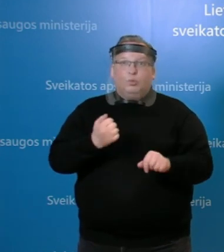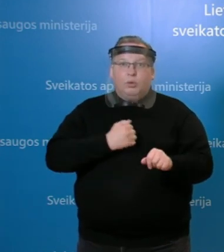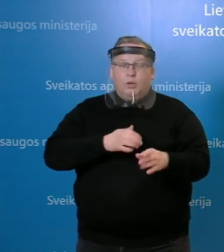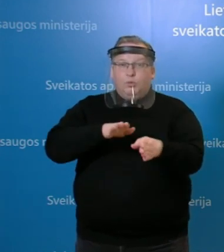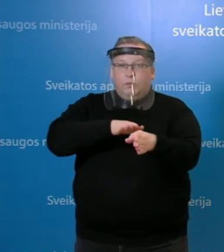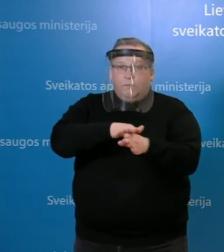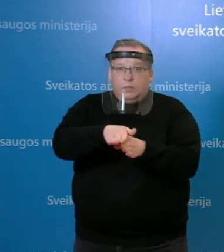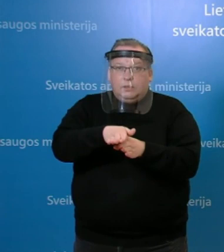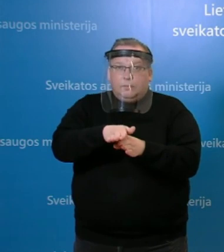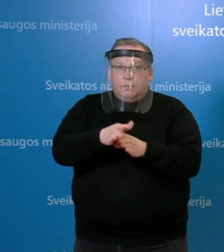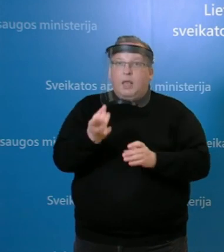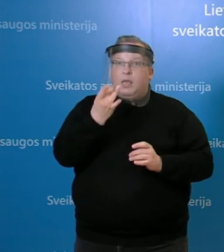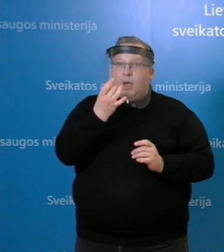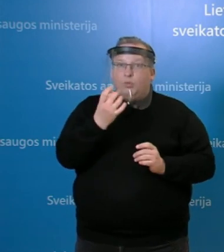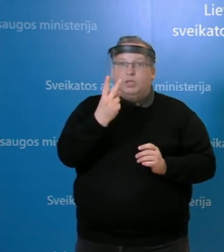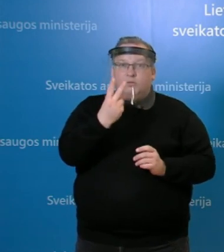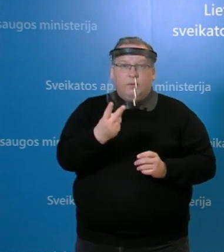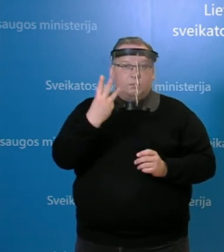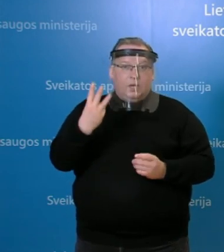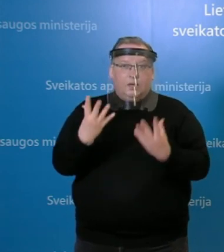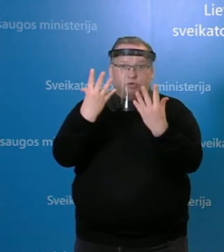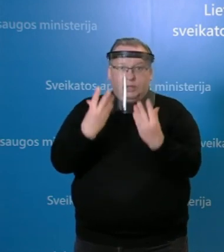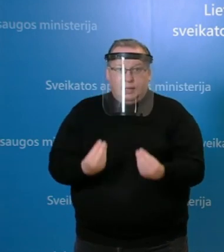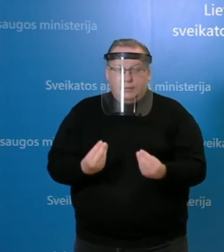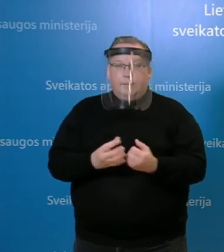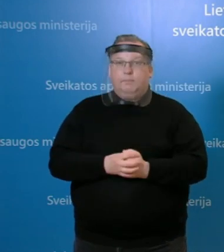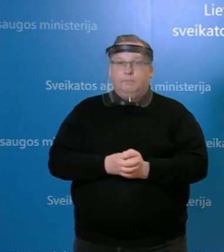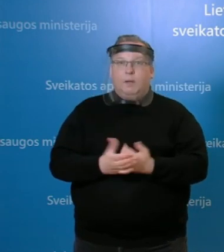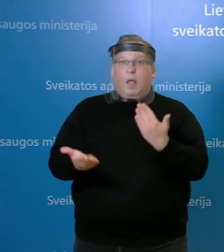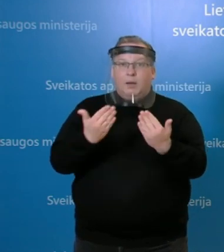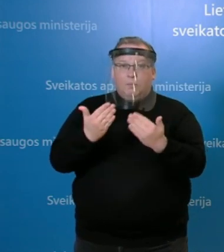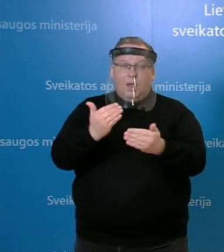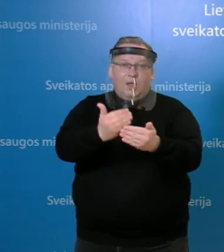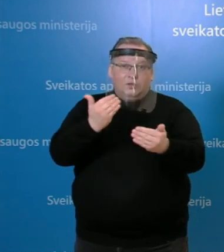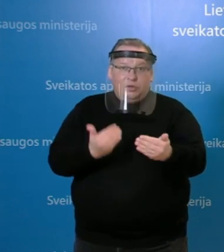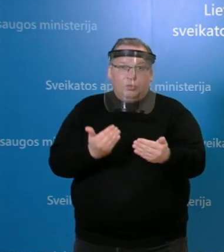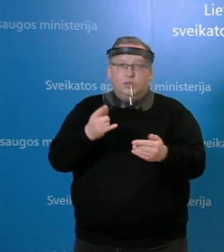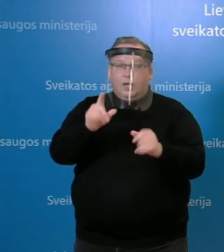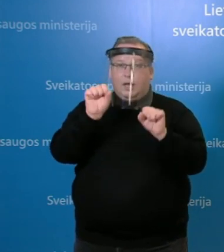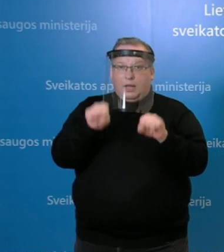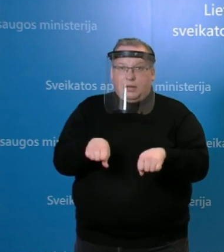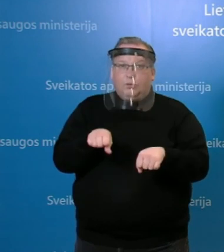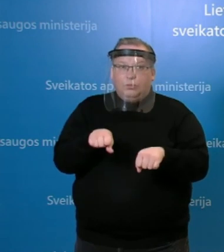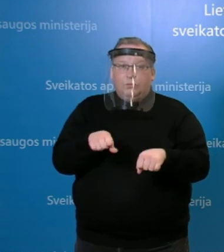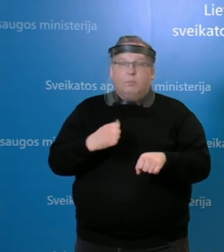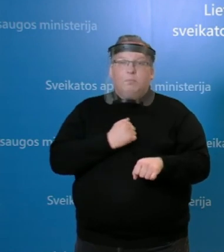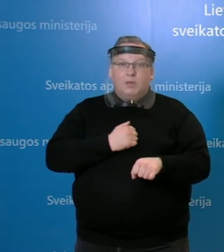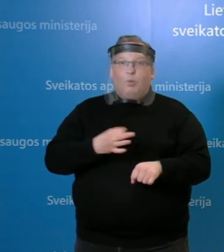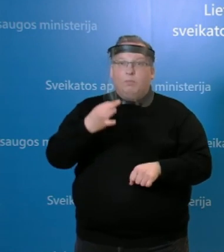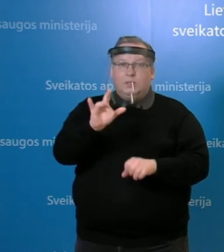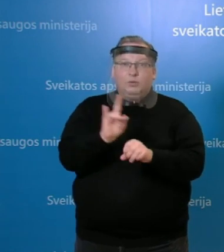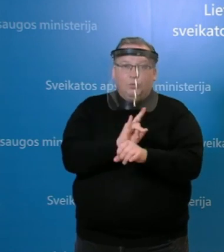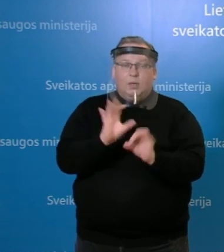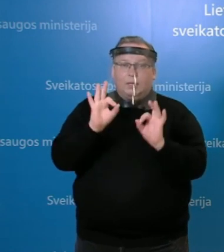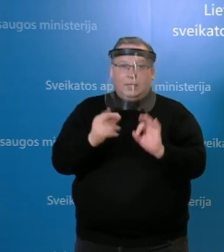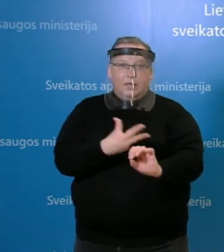įvykti gegužės 23 dieną arba anksčiau, na, čia biju iš tikrųjų šitą vietą įsimaluoti, bet bent jau tyrimas,